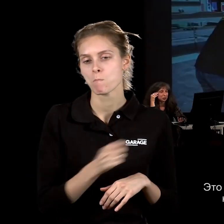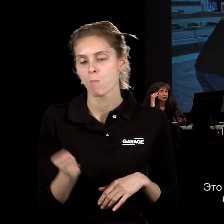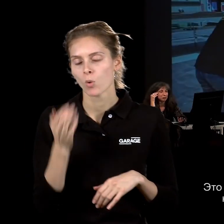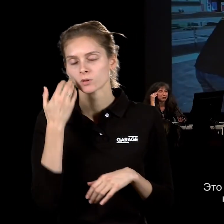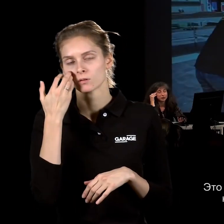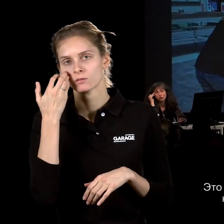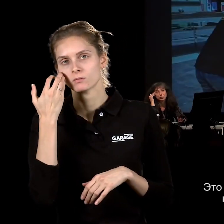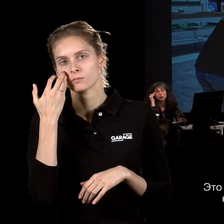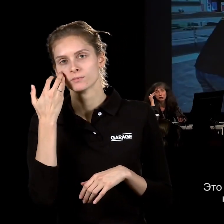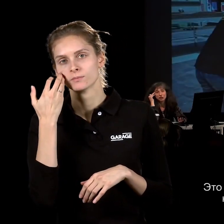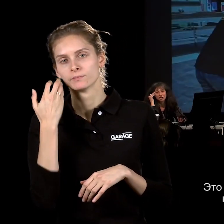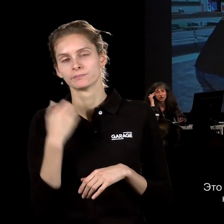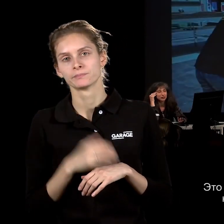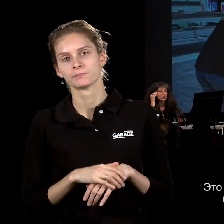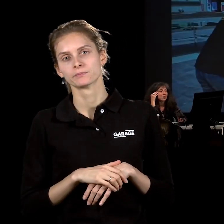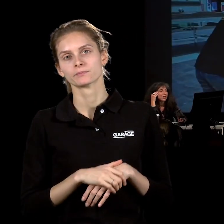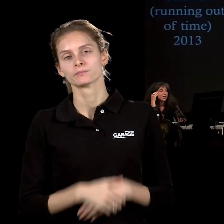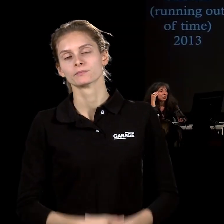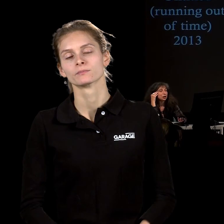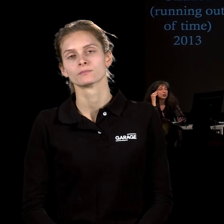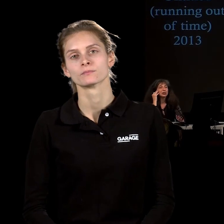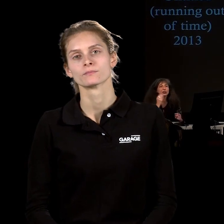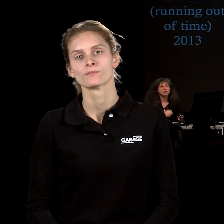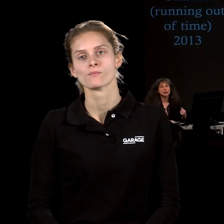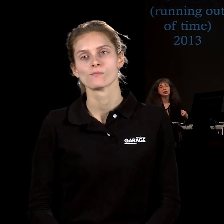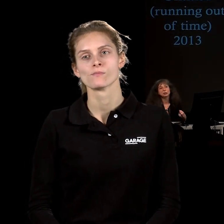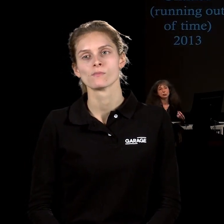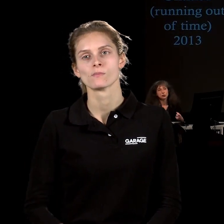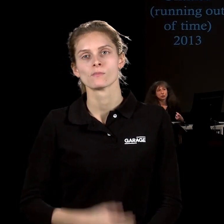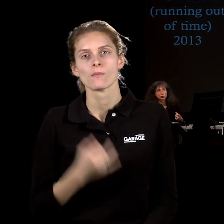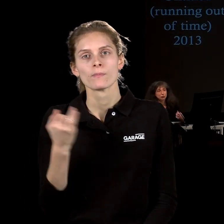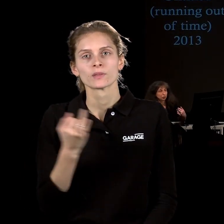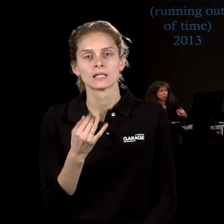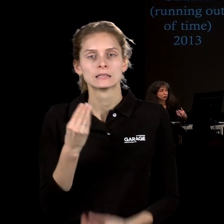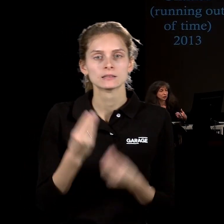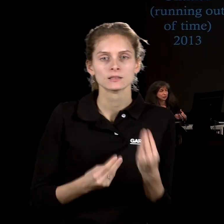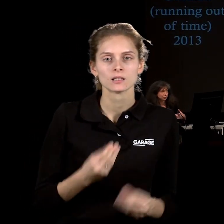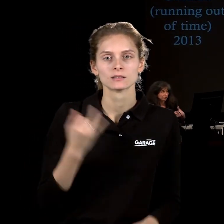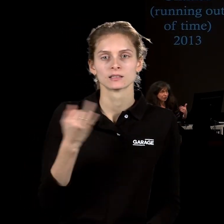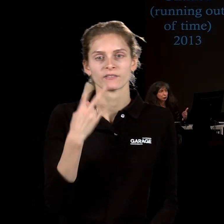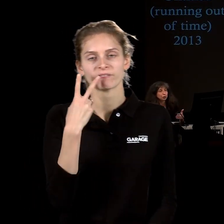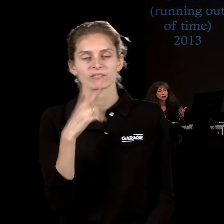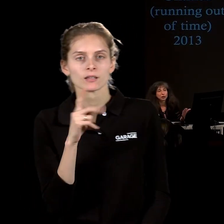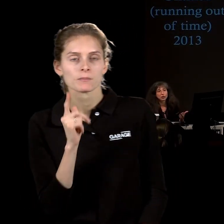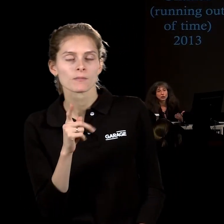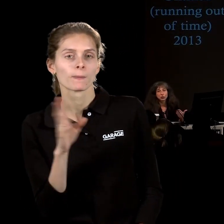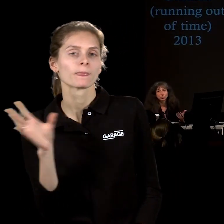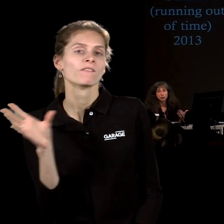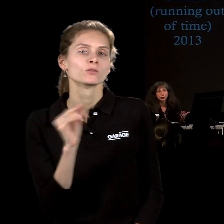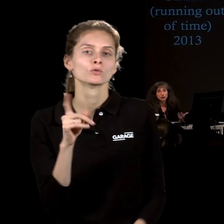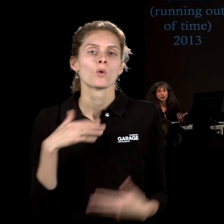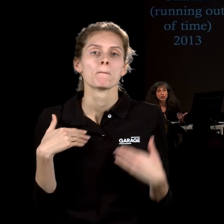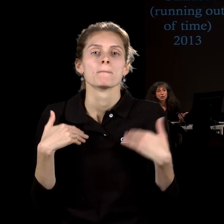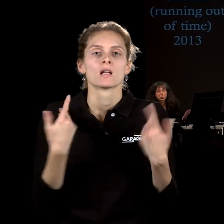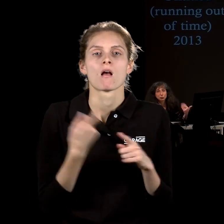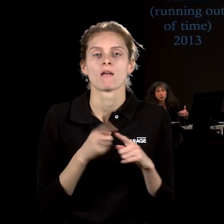и хромированная бибель, на которой, очень интересно играть. И очень интересно видеть себя, потому что все, что эти, все, что предлагают эти